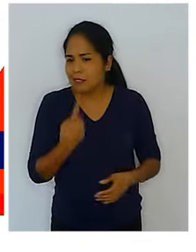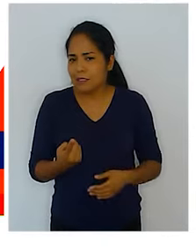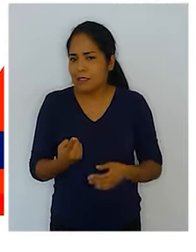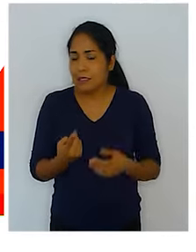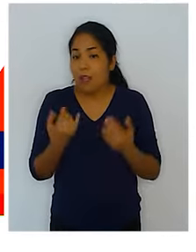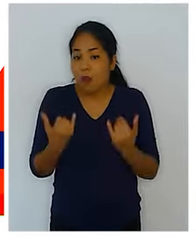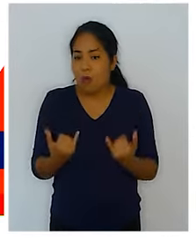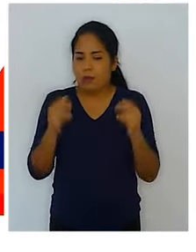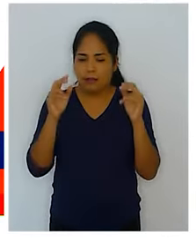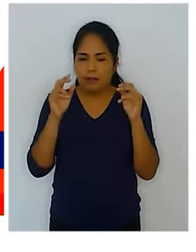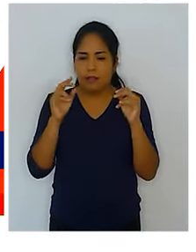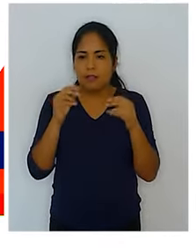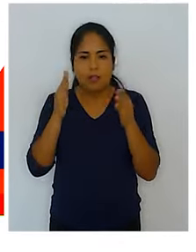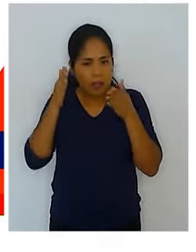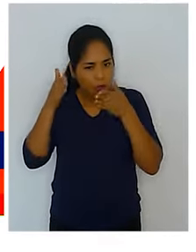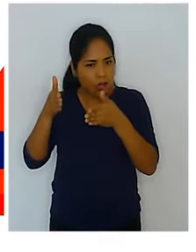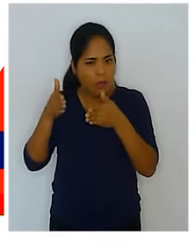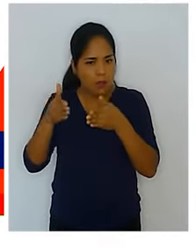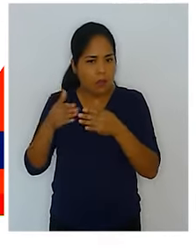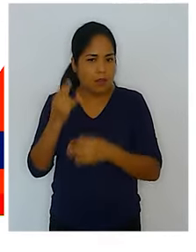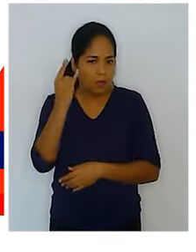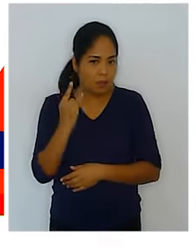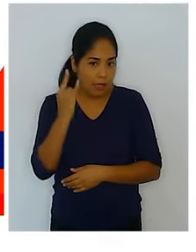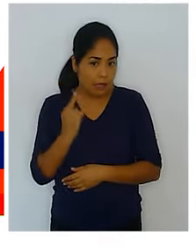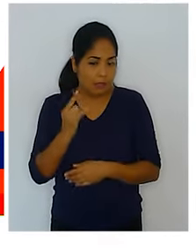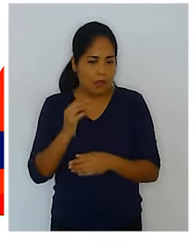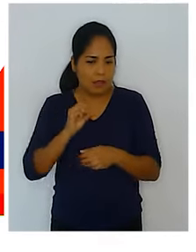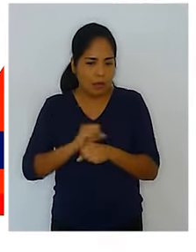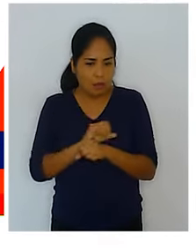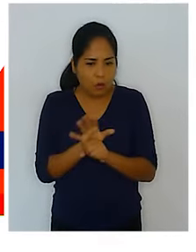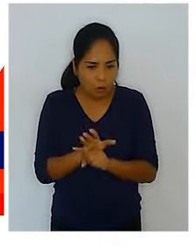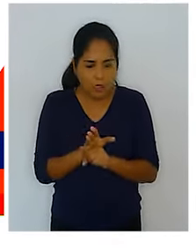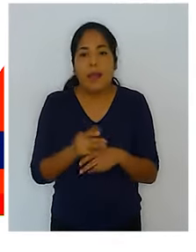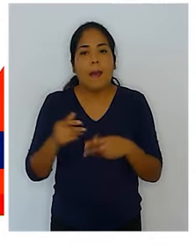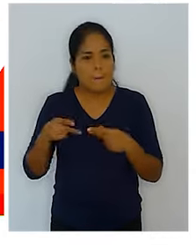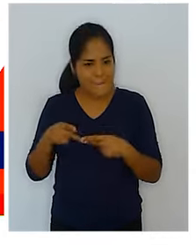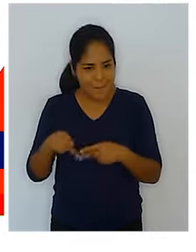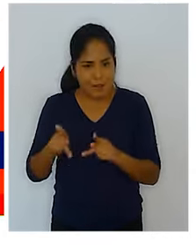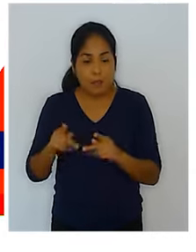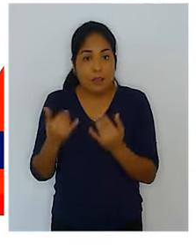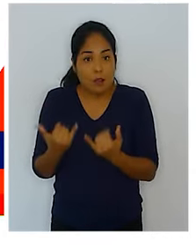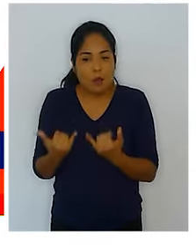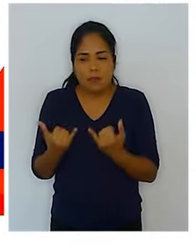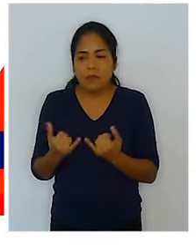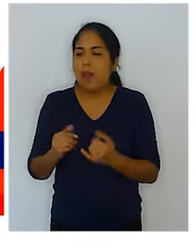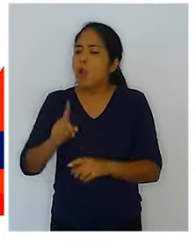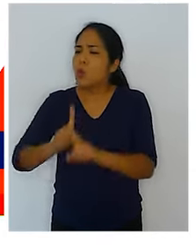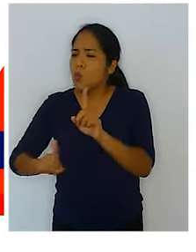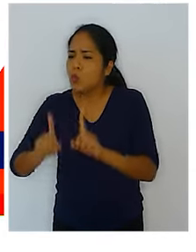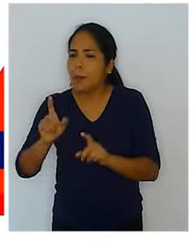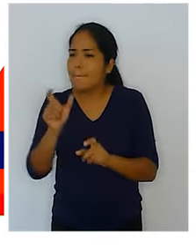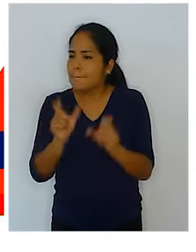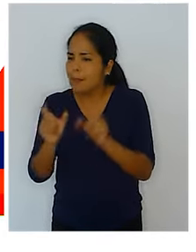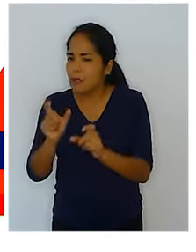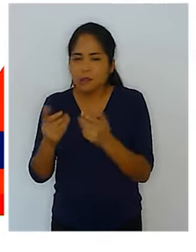decreto legislativo, en el marco de la emergencia sanitaria originada por el COVID, ¿qué hace? Habilita que aquellas personas